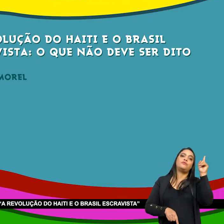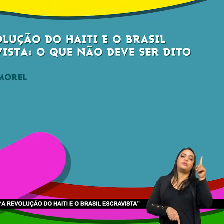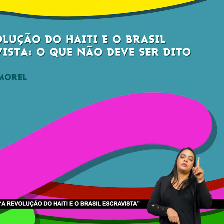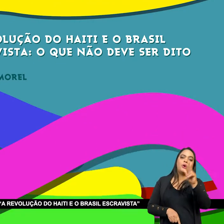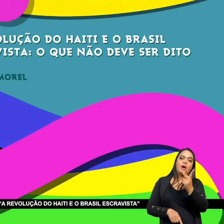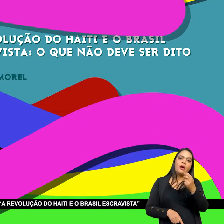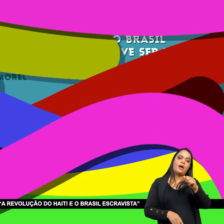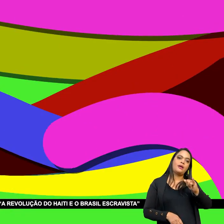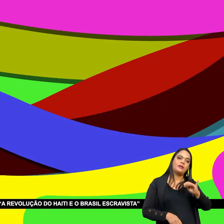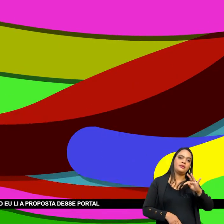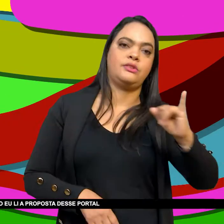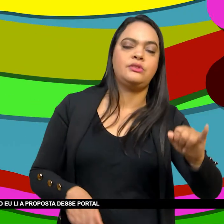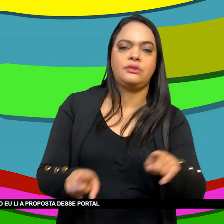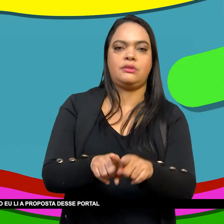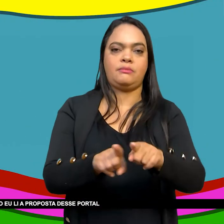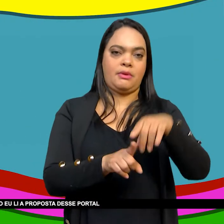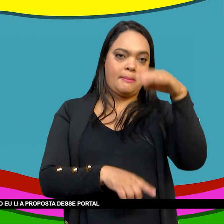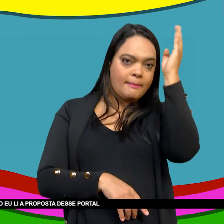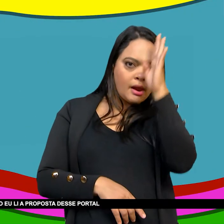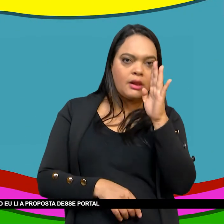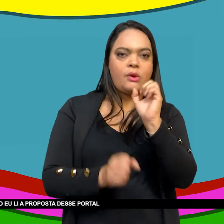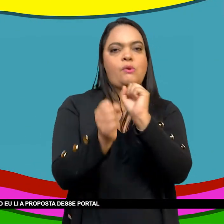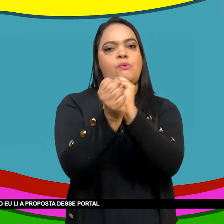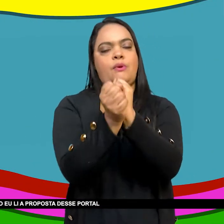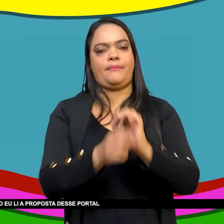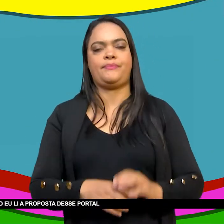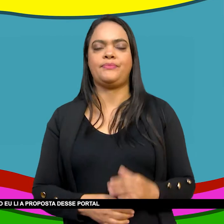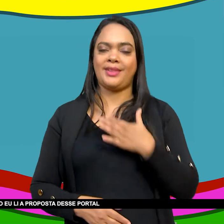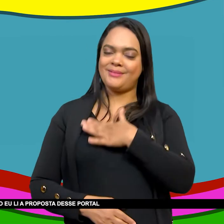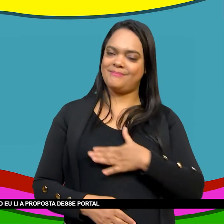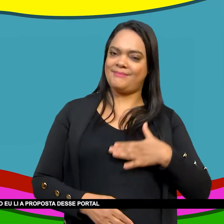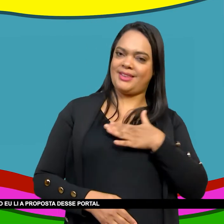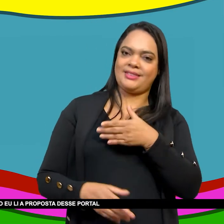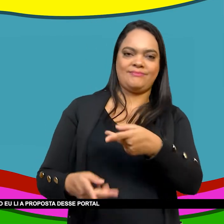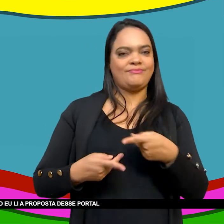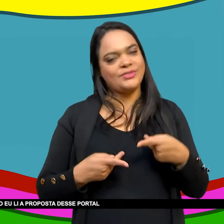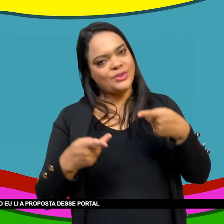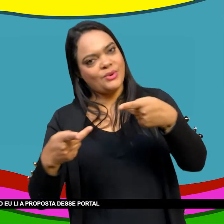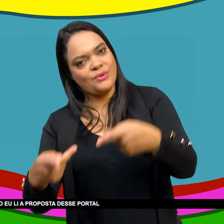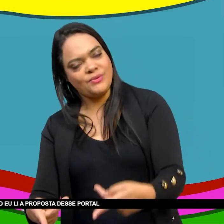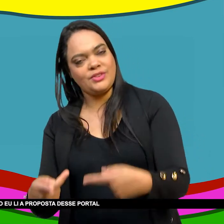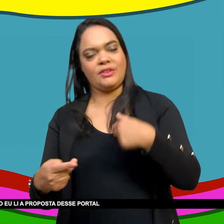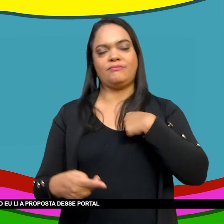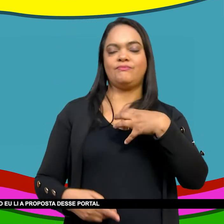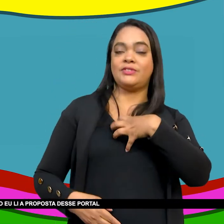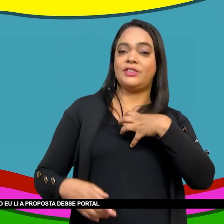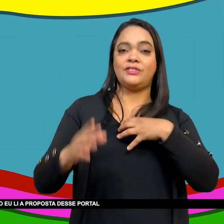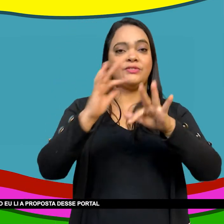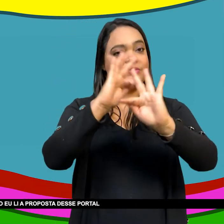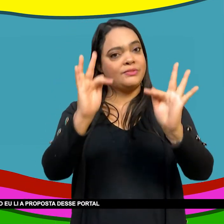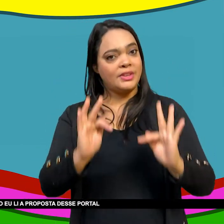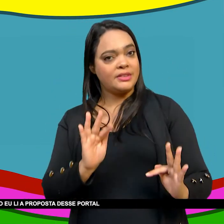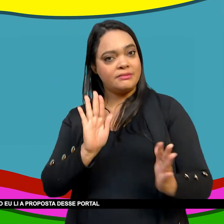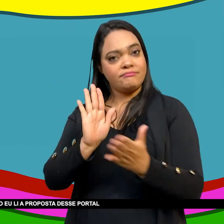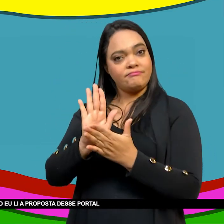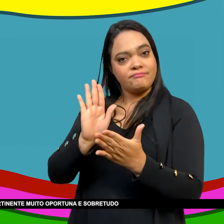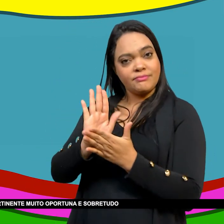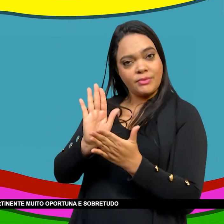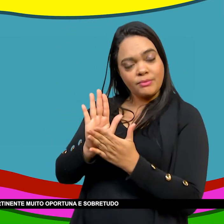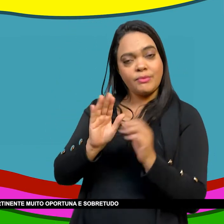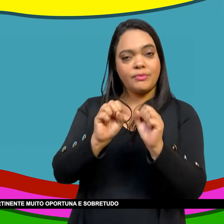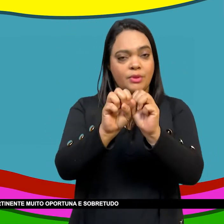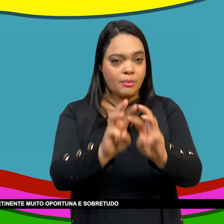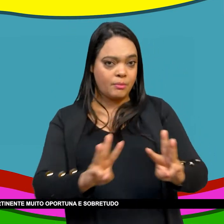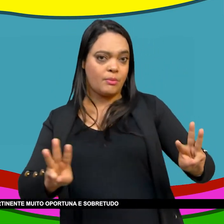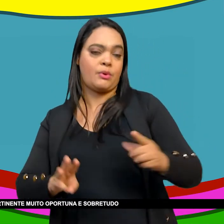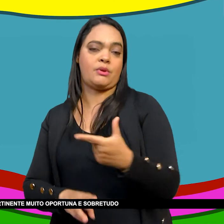Brasil Escravista É uma satisfação esse convite Fiquei muito feliz quando vi a proposta desse portal do